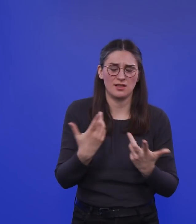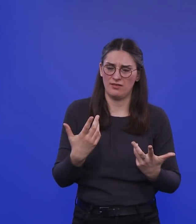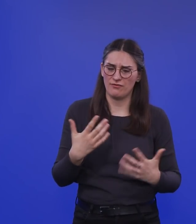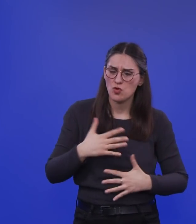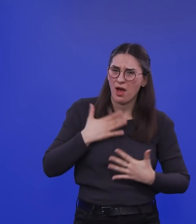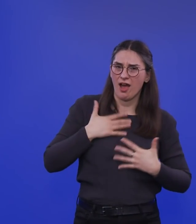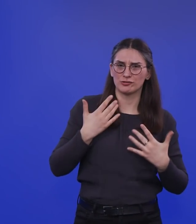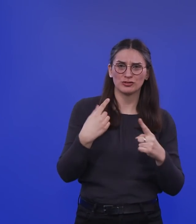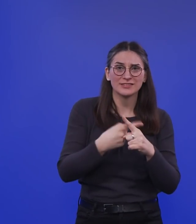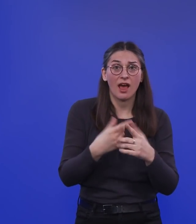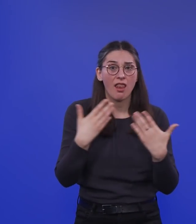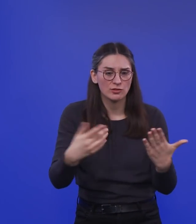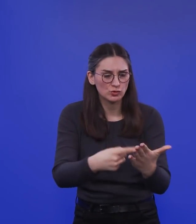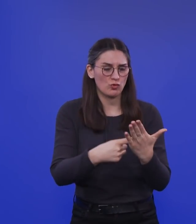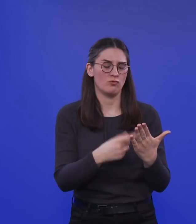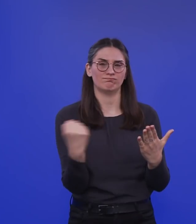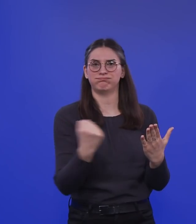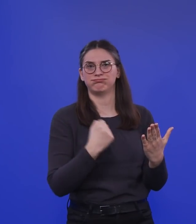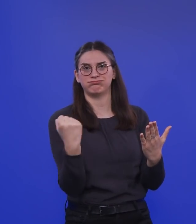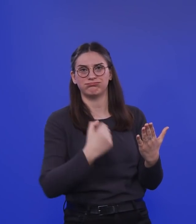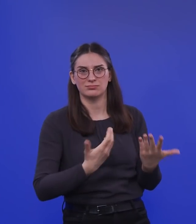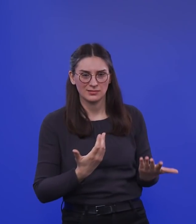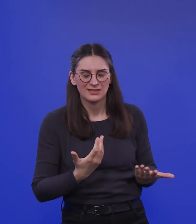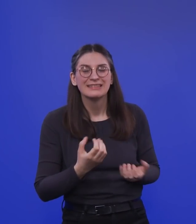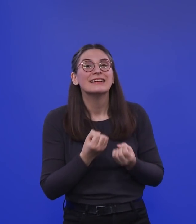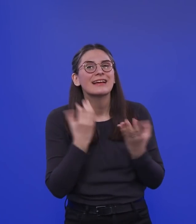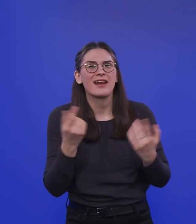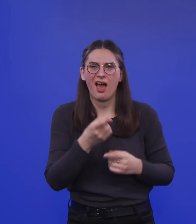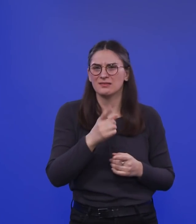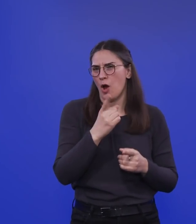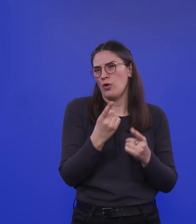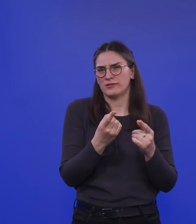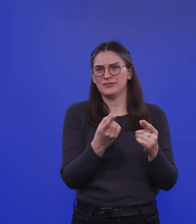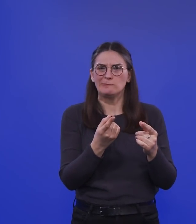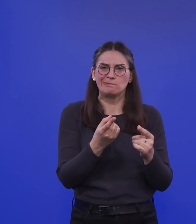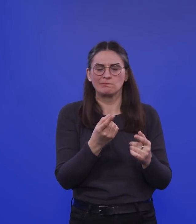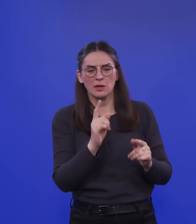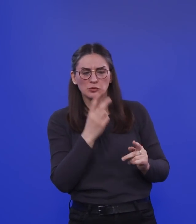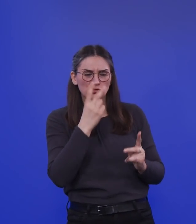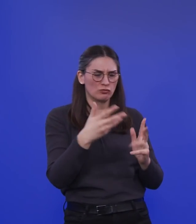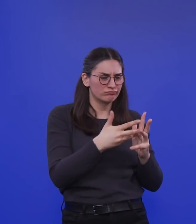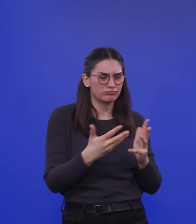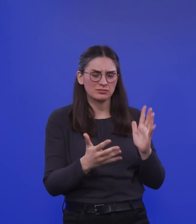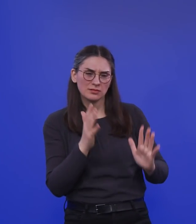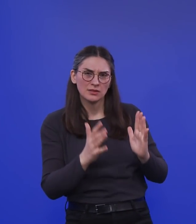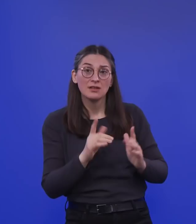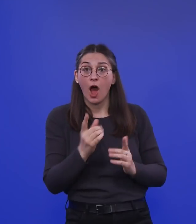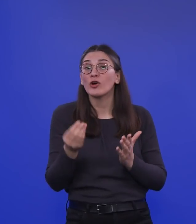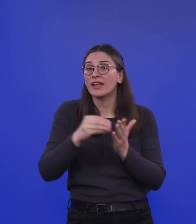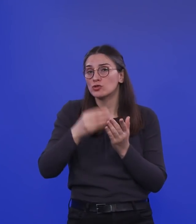veröffentlicht worden sind. Die haben natürlich sicherlich auch ihre Unwägbarkeiten. Es wird ja auch schon dazu geschrieben, das alles sind